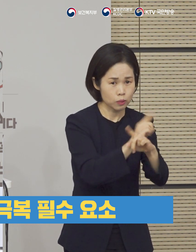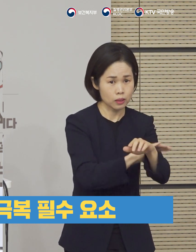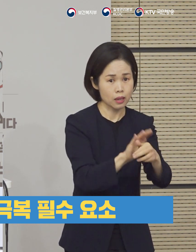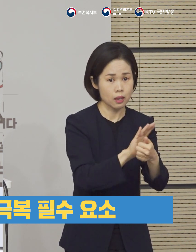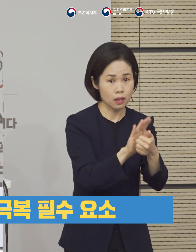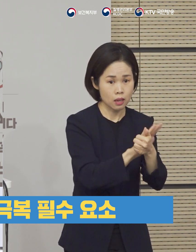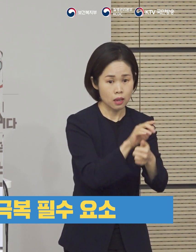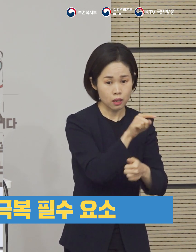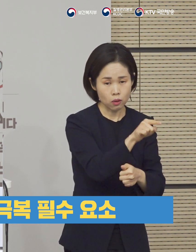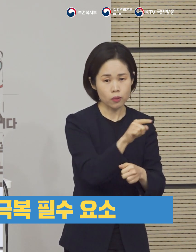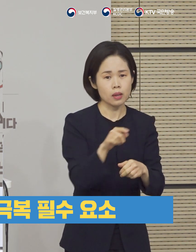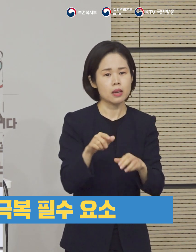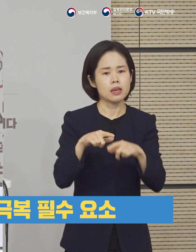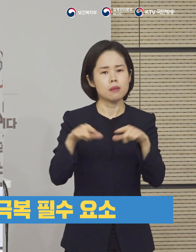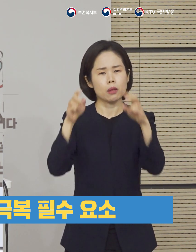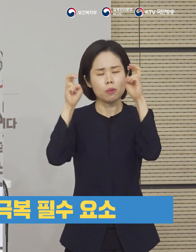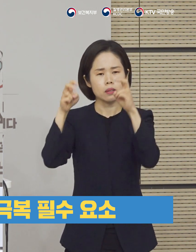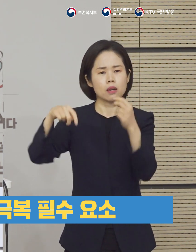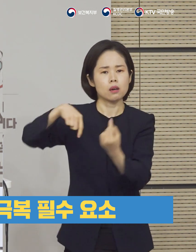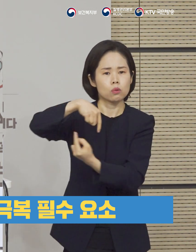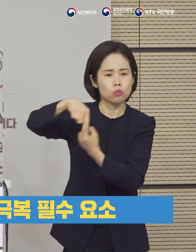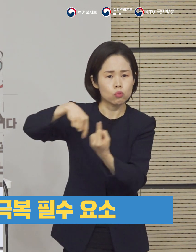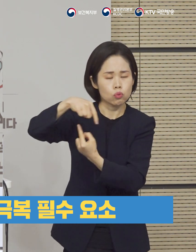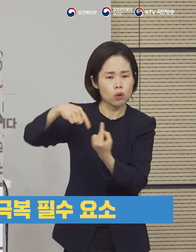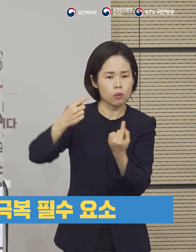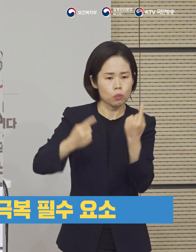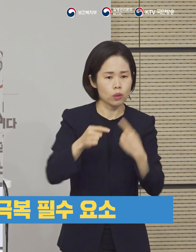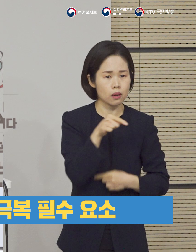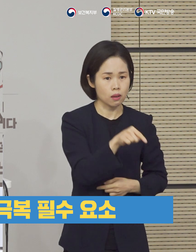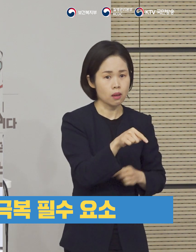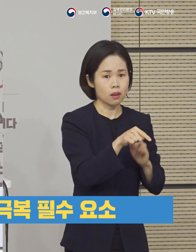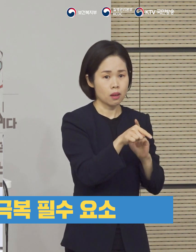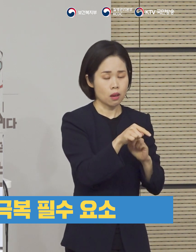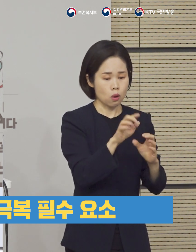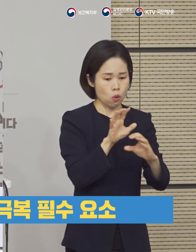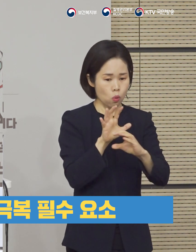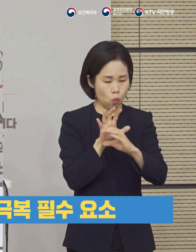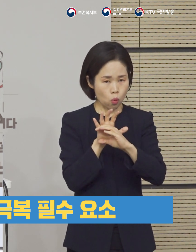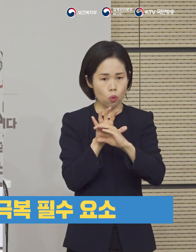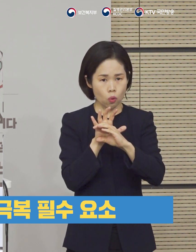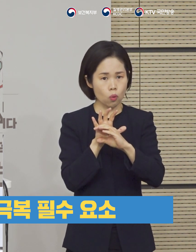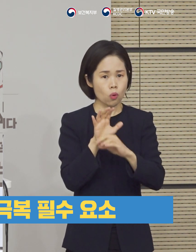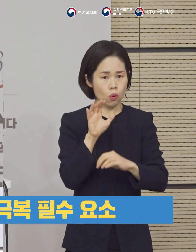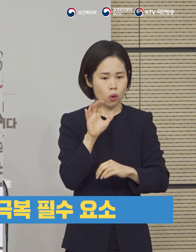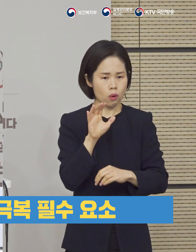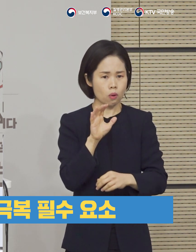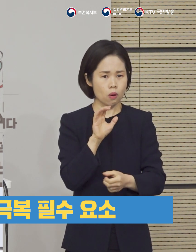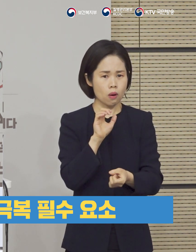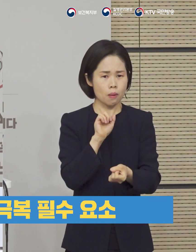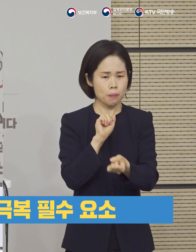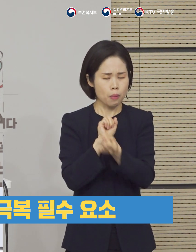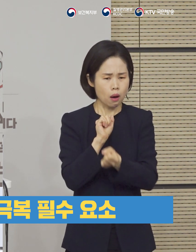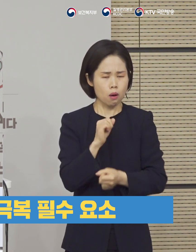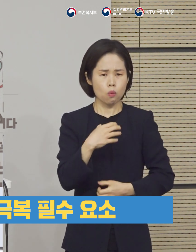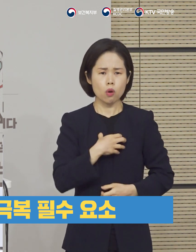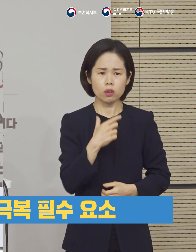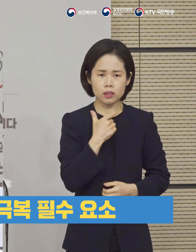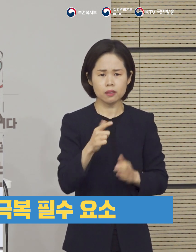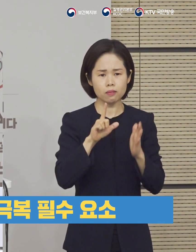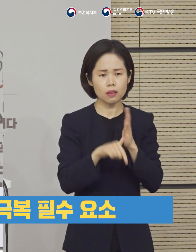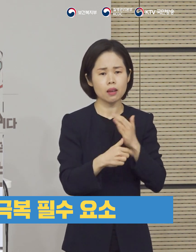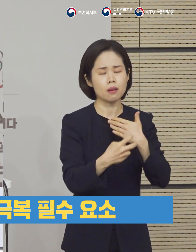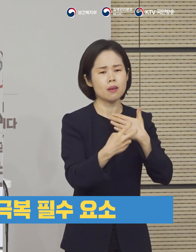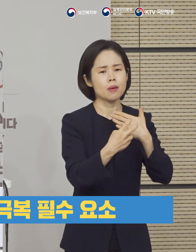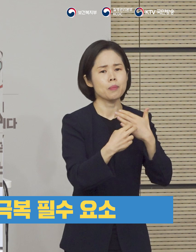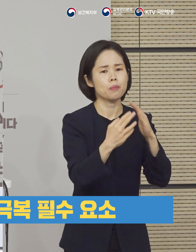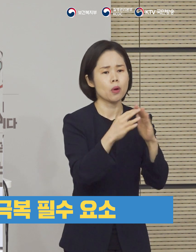수 있도록 하는 것은 단순히 경제활동을 영유하는 것을 넘어서 코로나19라는 감염병의 위기를